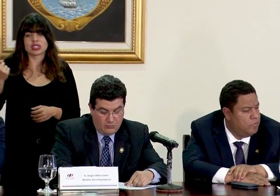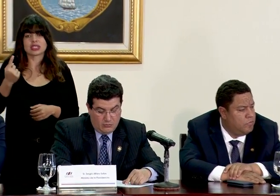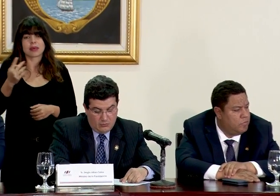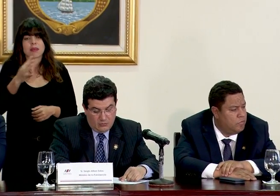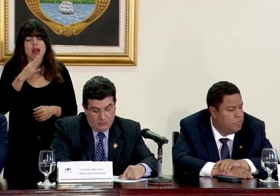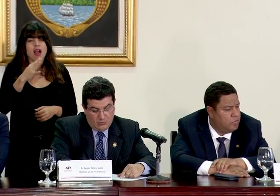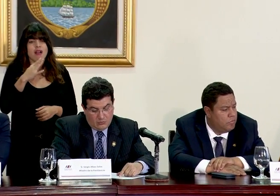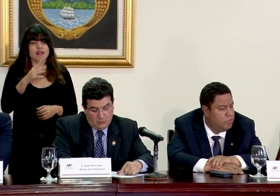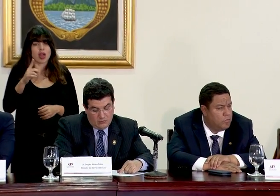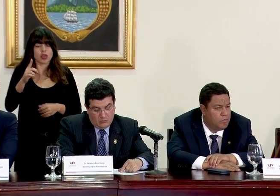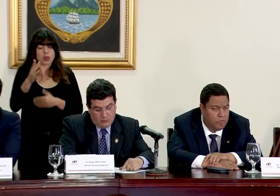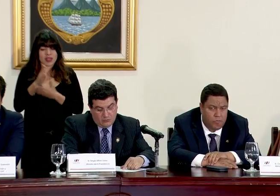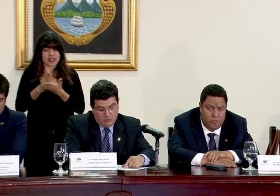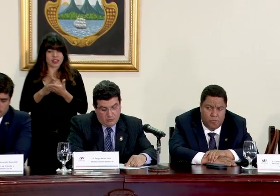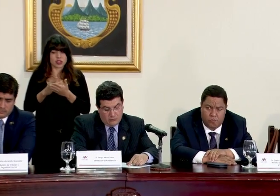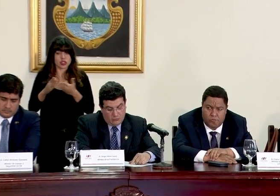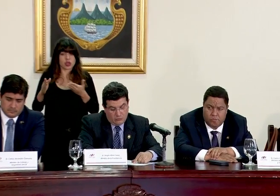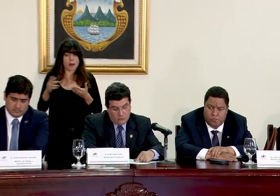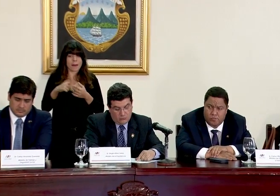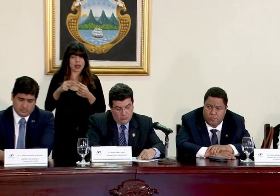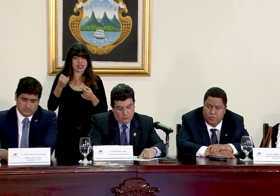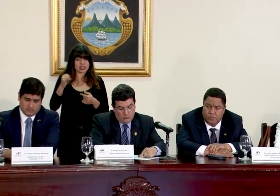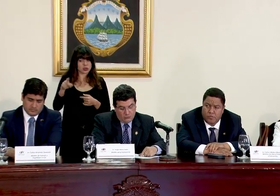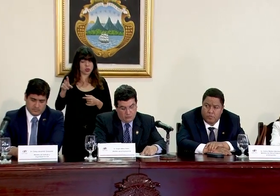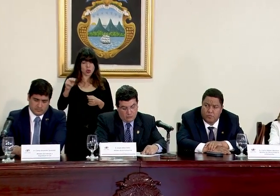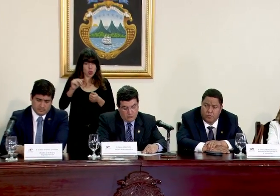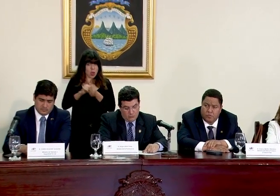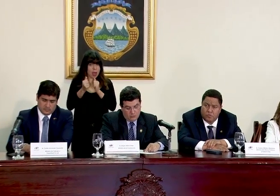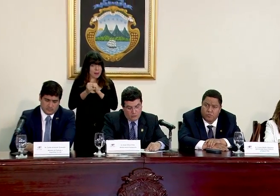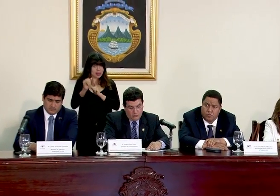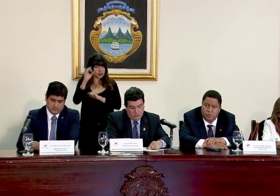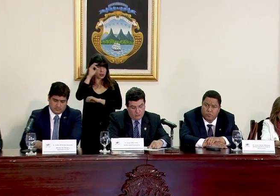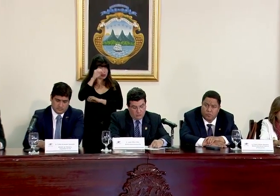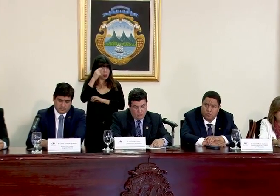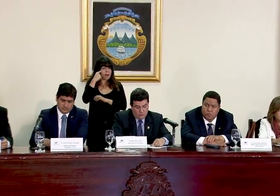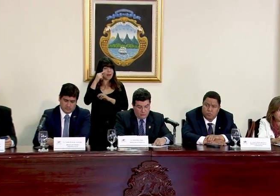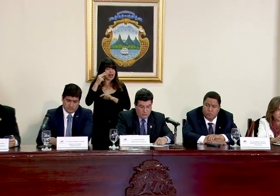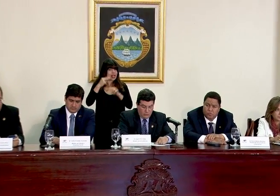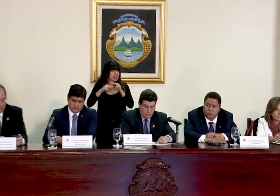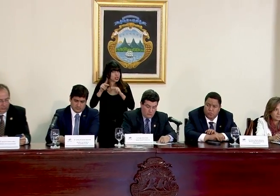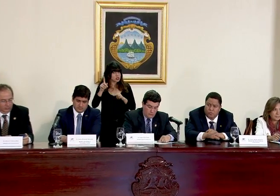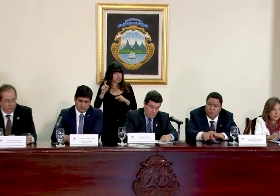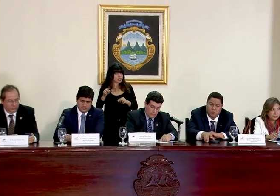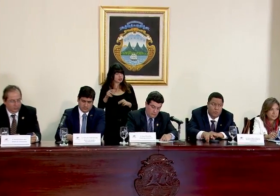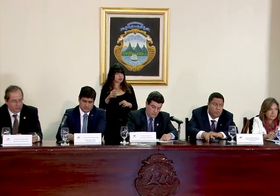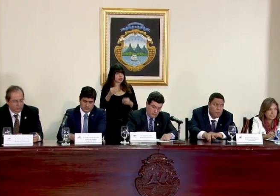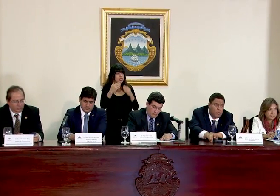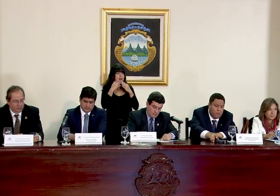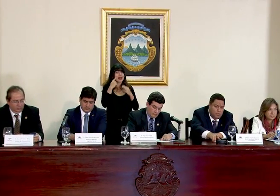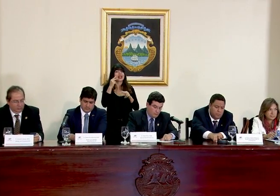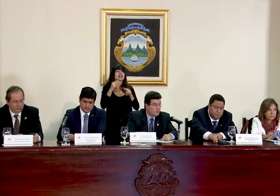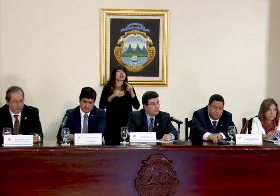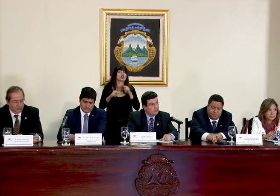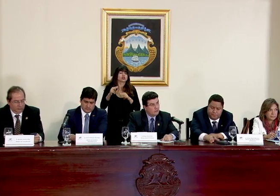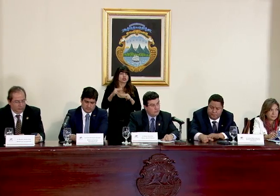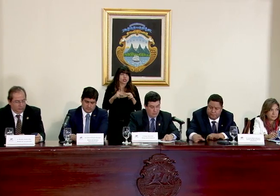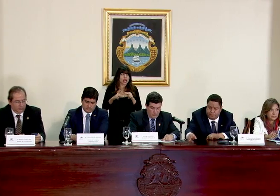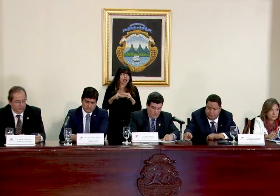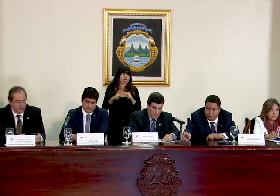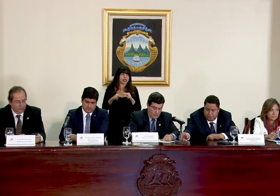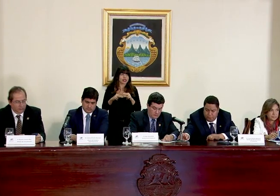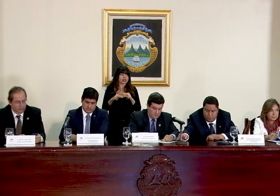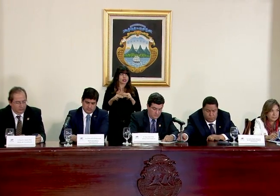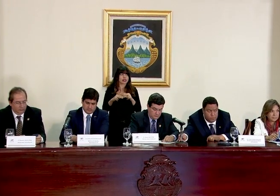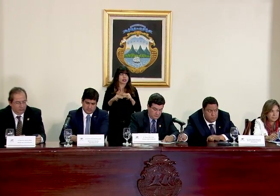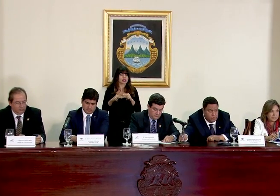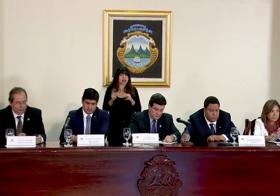pero que si ustedes no estarían cambiando esa posición para negociarlo muchas gracias para negociar la la